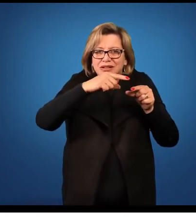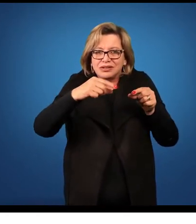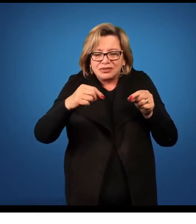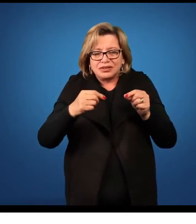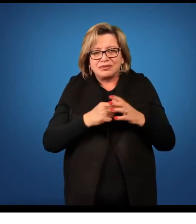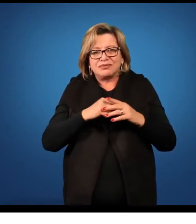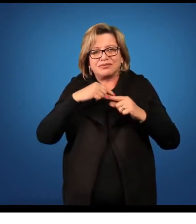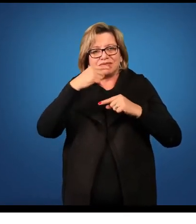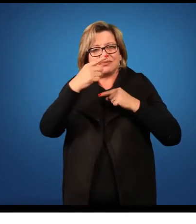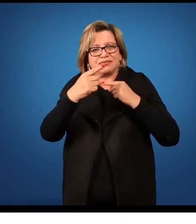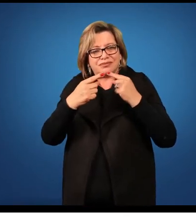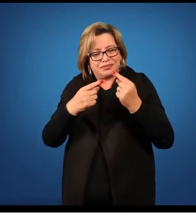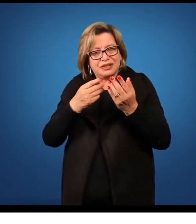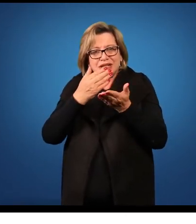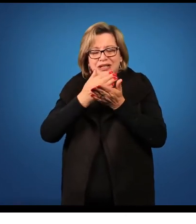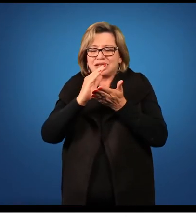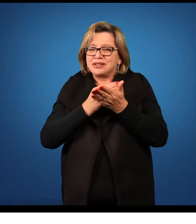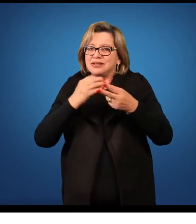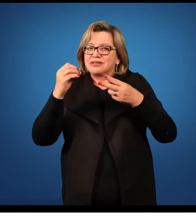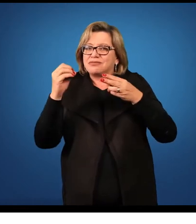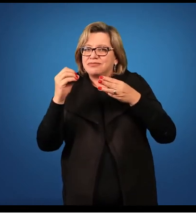após o evento de meiose.